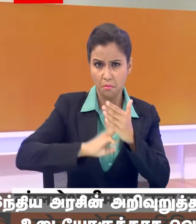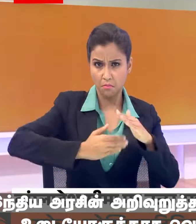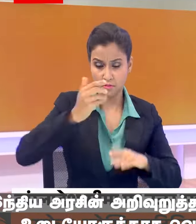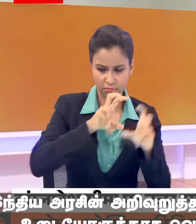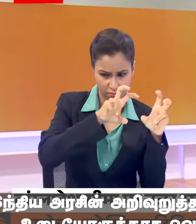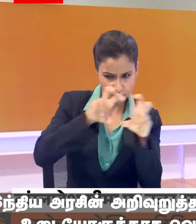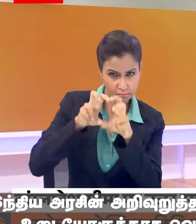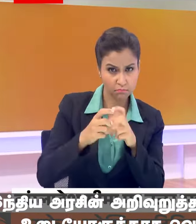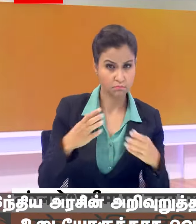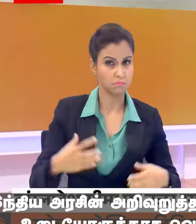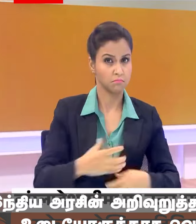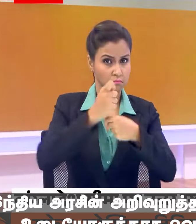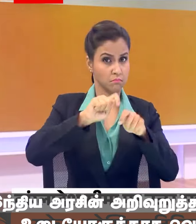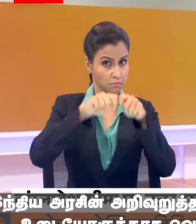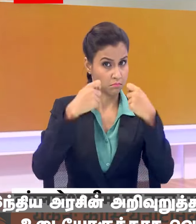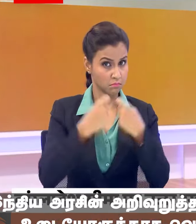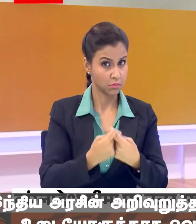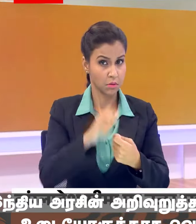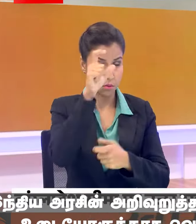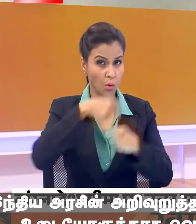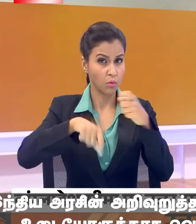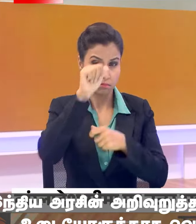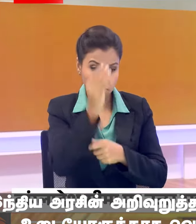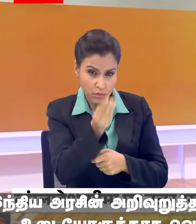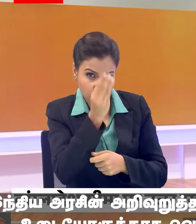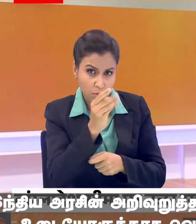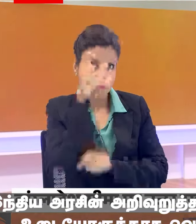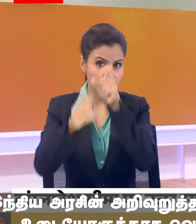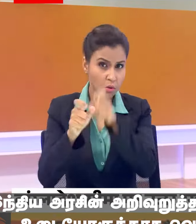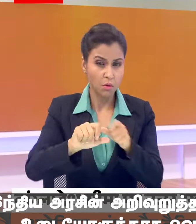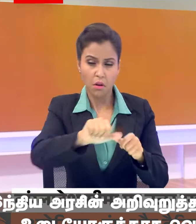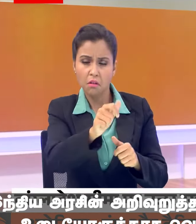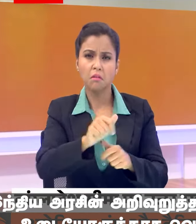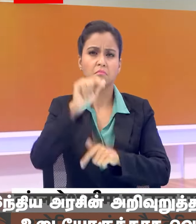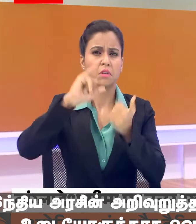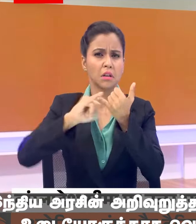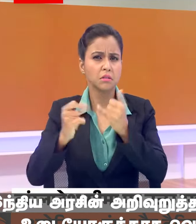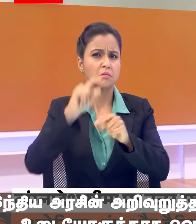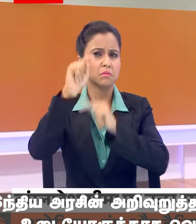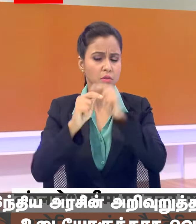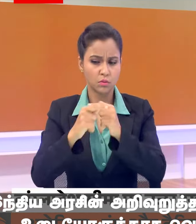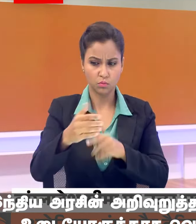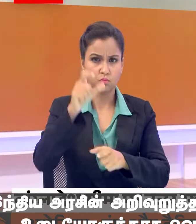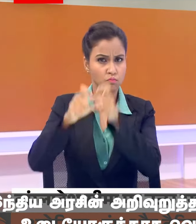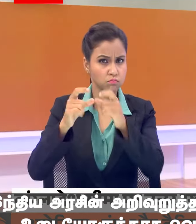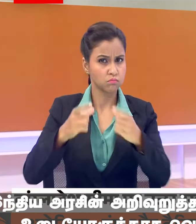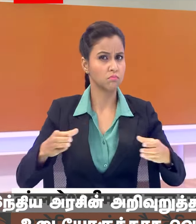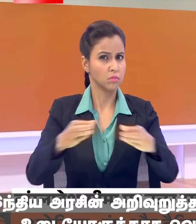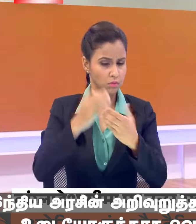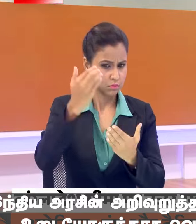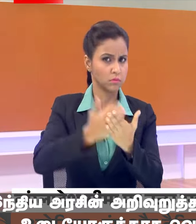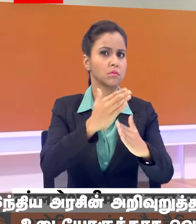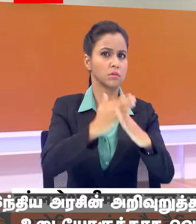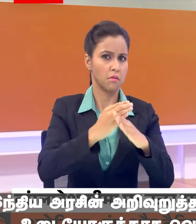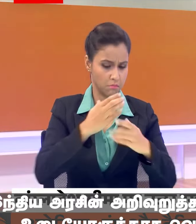किया समीती का गठन भारतिय नागरिकों, हिंदूओं और अन्य अल्प संख्यक समुदायों की सुरक्षा सुनिश्चित करने के लिए गठित की